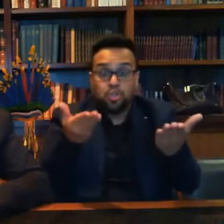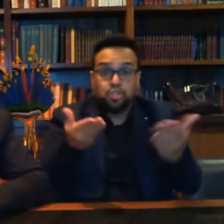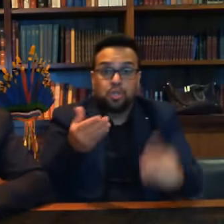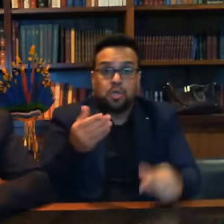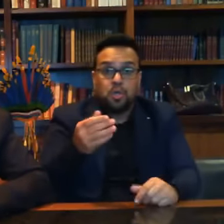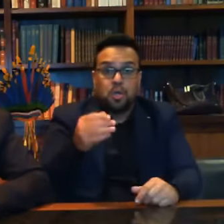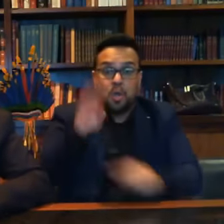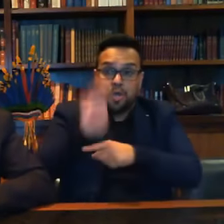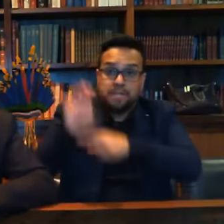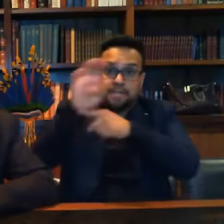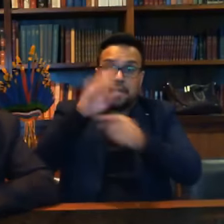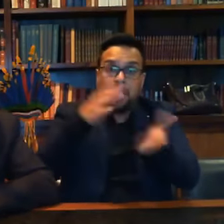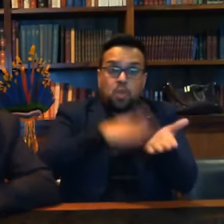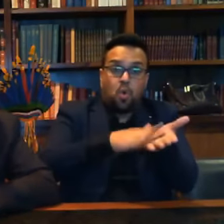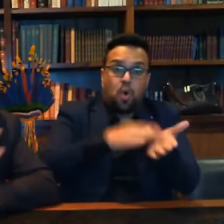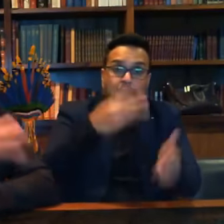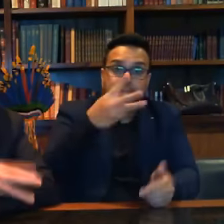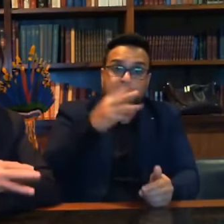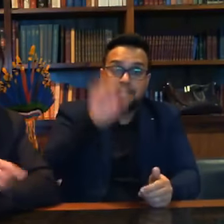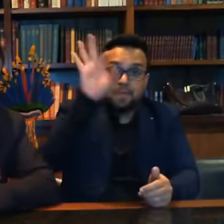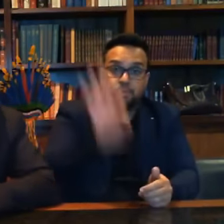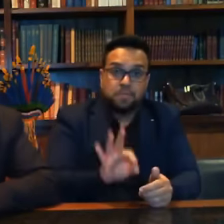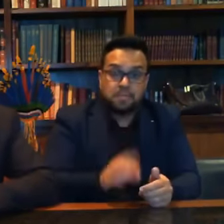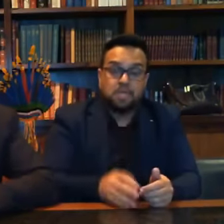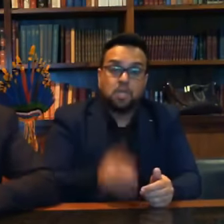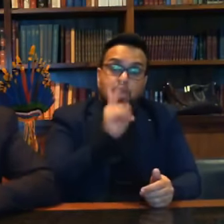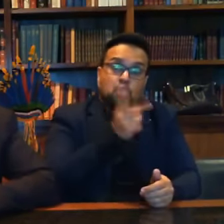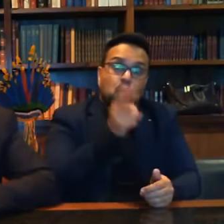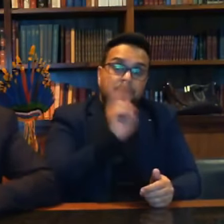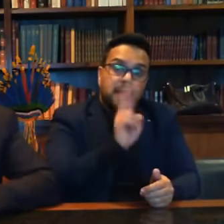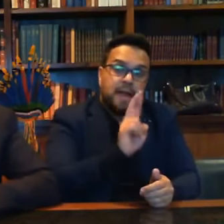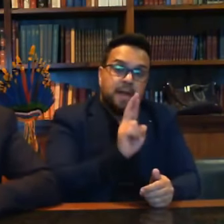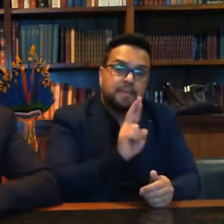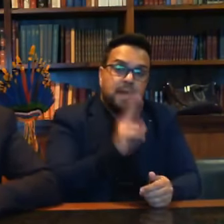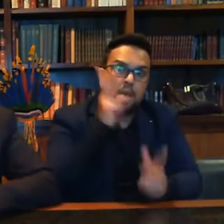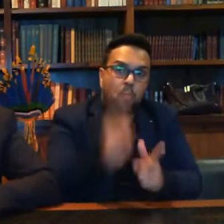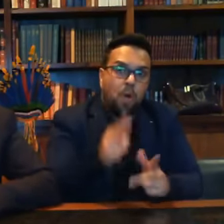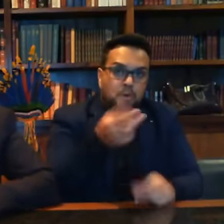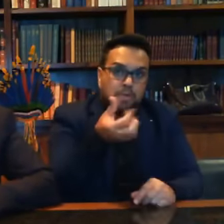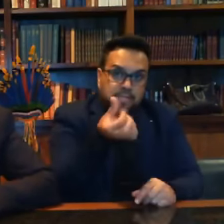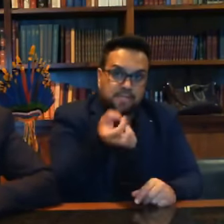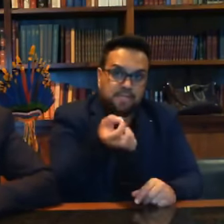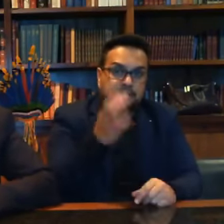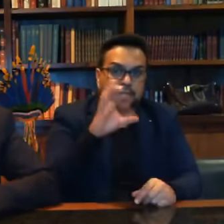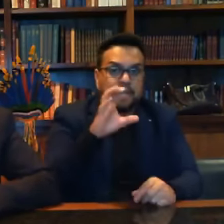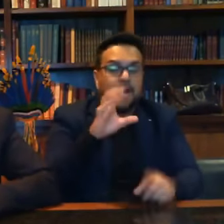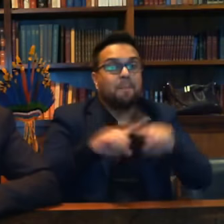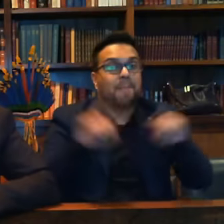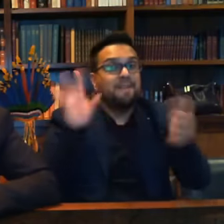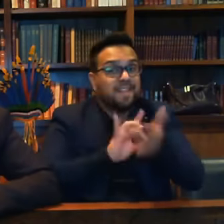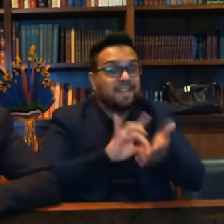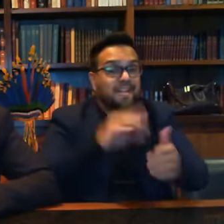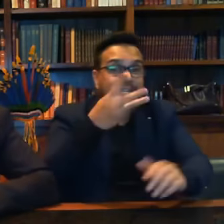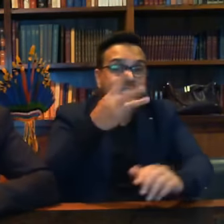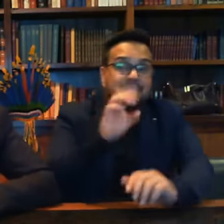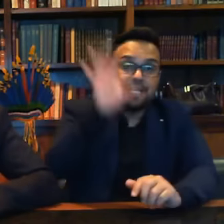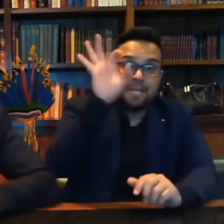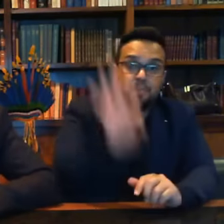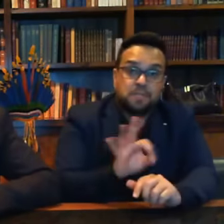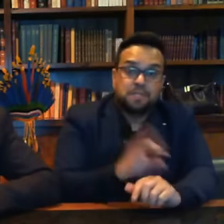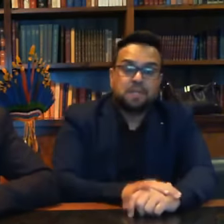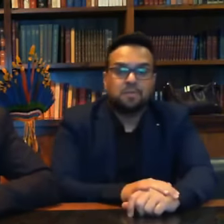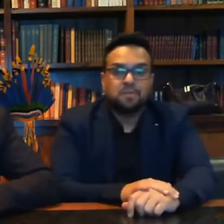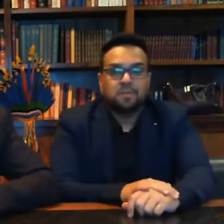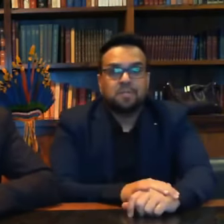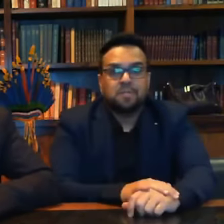% do ICMS devia ser 30% de R$,60 mas na verdade eles cobram 30% em cima de R